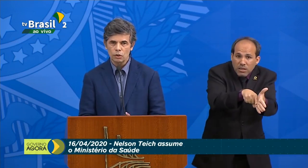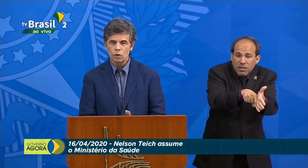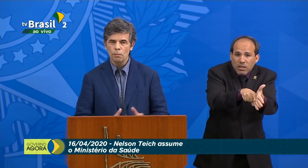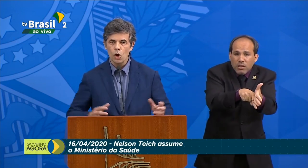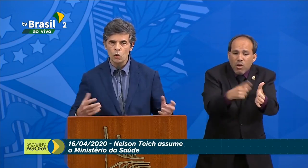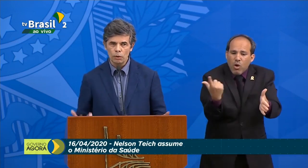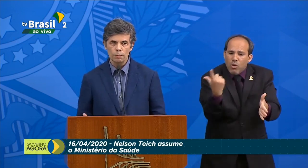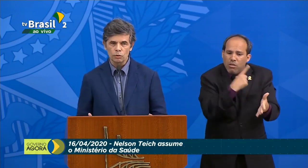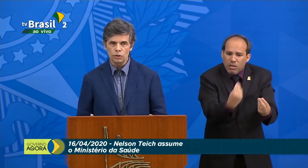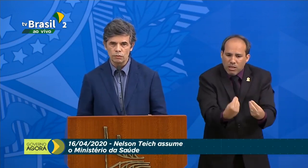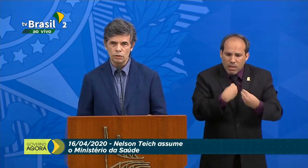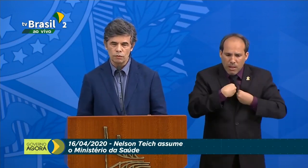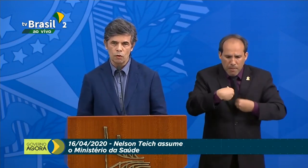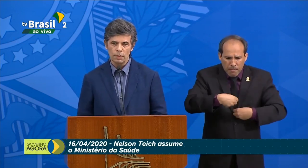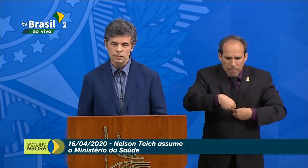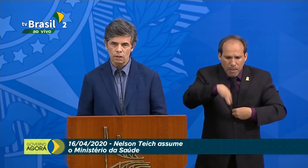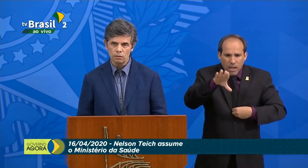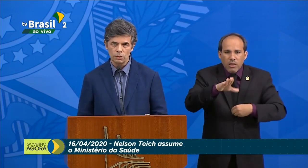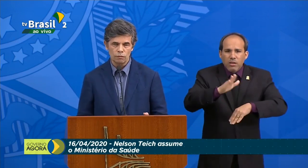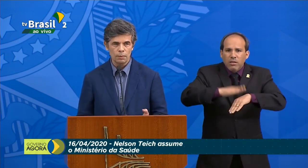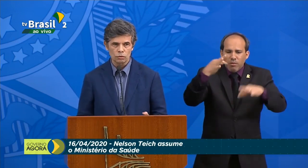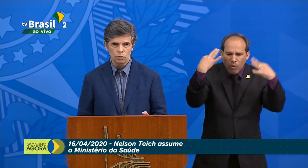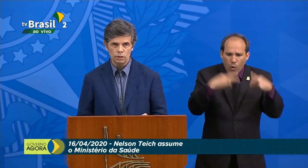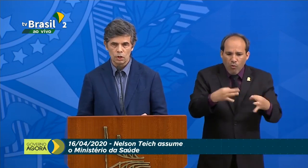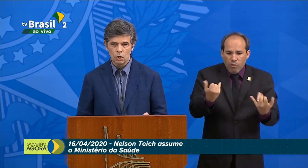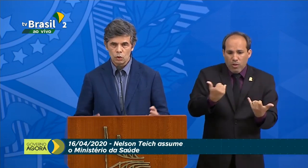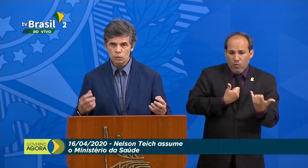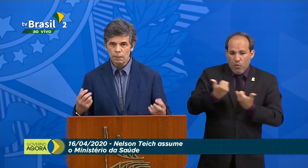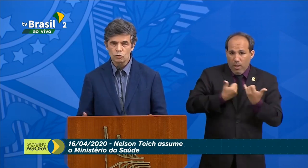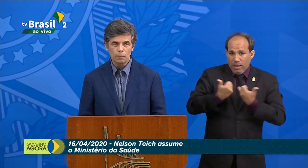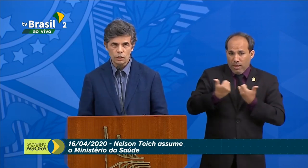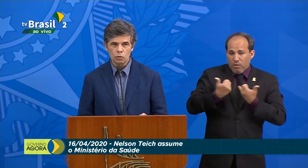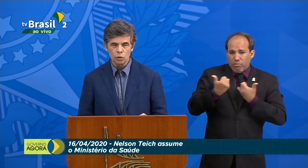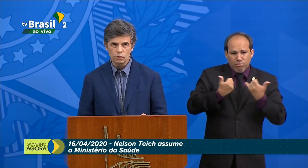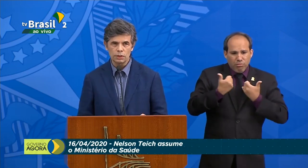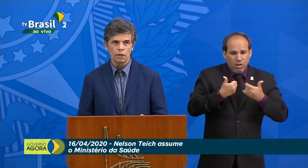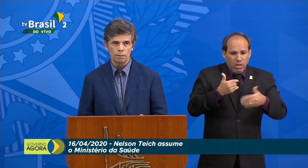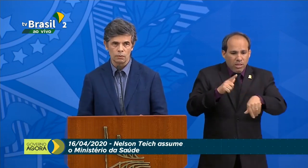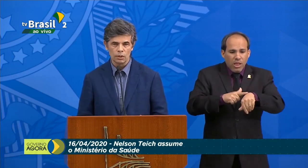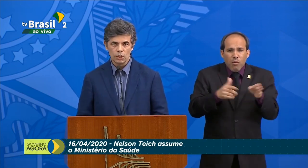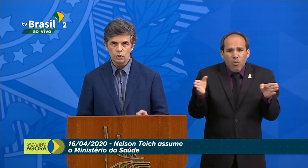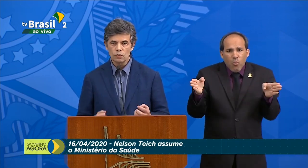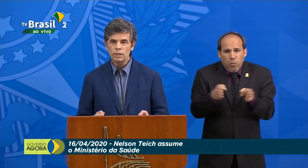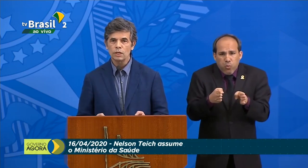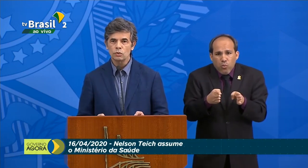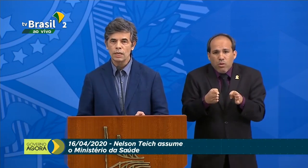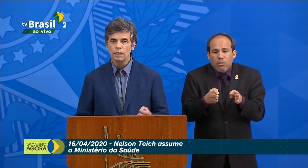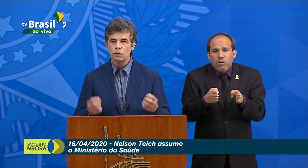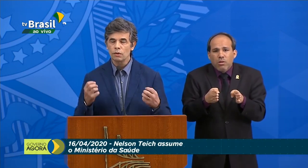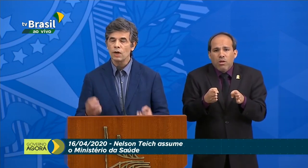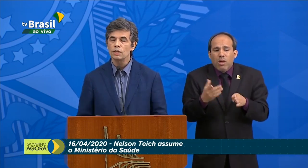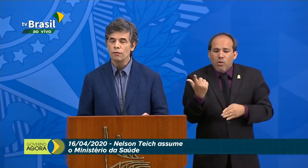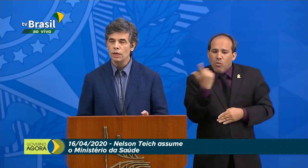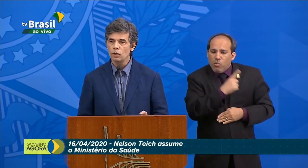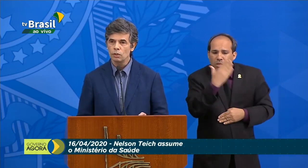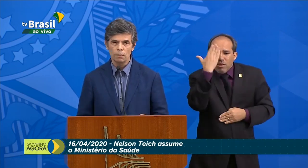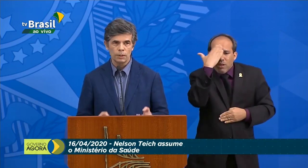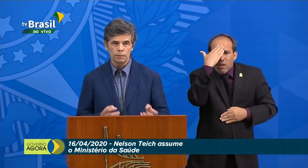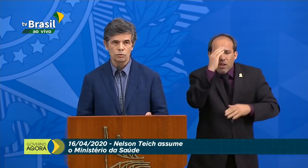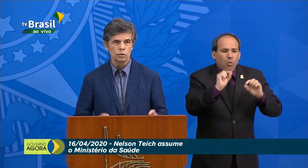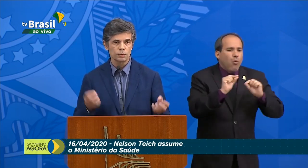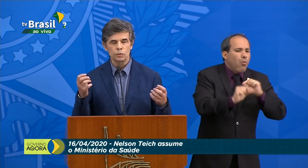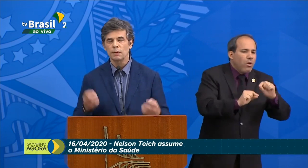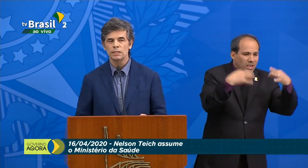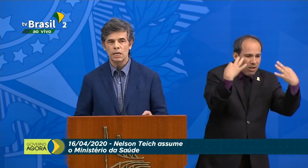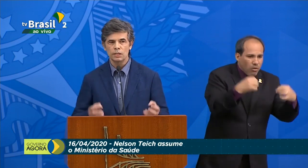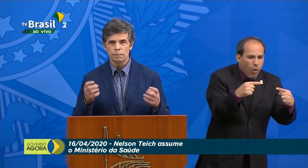permitir que você colhe o maior número possível de informação, de informações, no espaço mais curto de tempo. Isso vai te ajudar a entender o que faz diferença